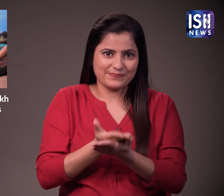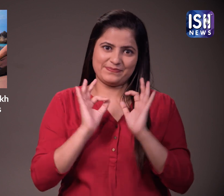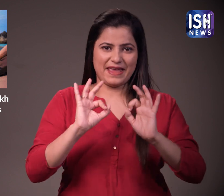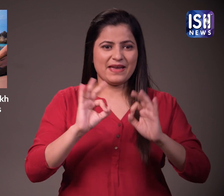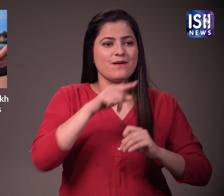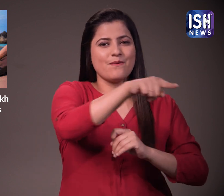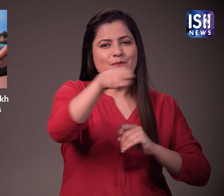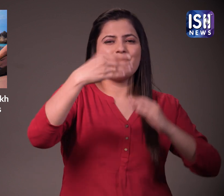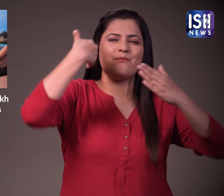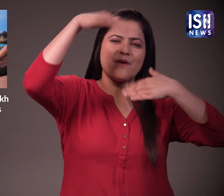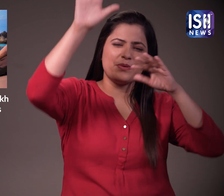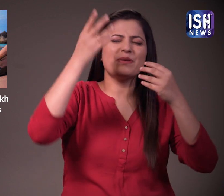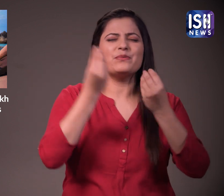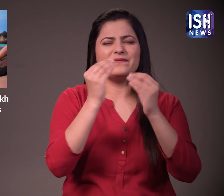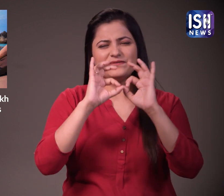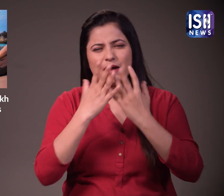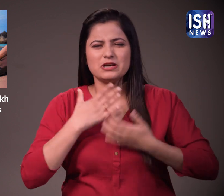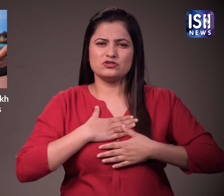उन्हें बार बार फोन करके परेशान करते थे,